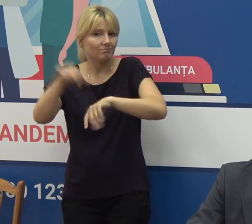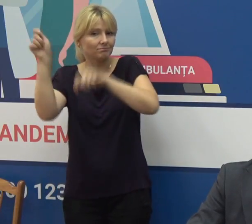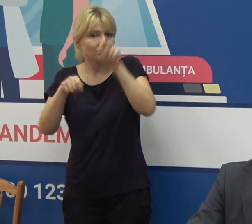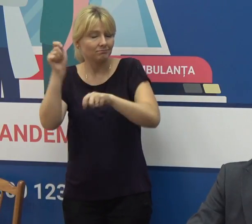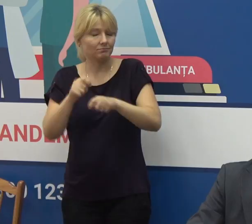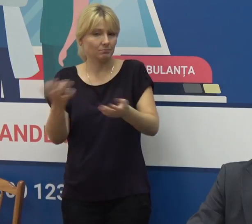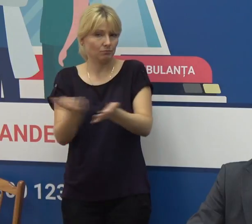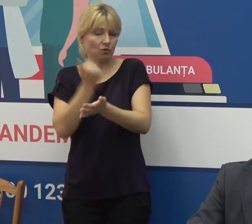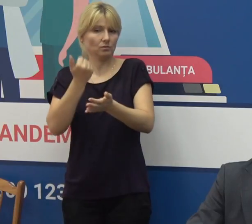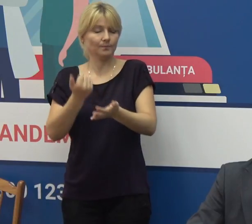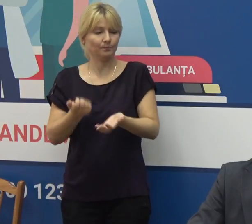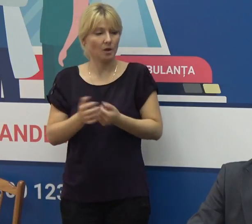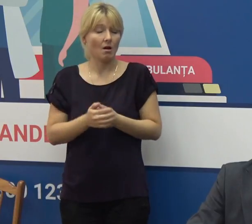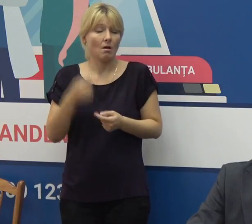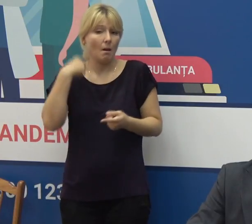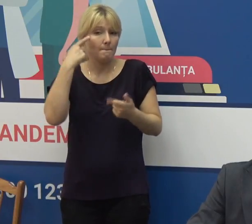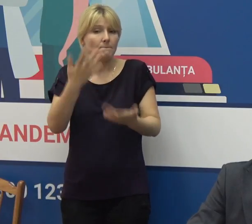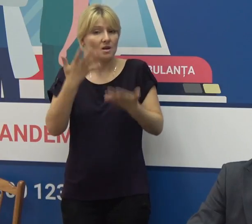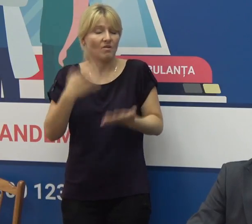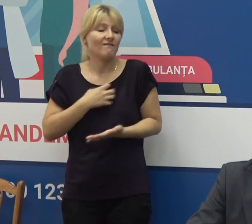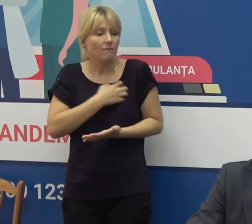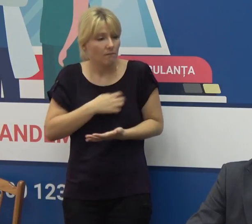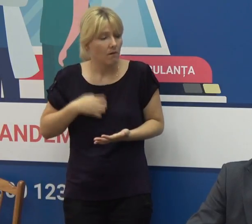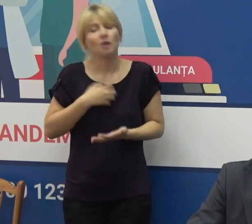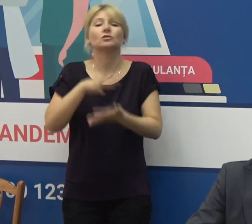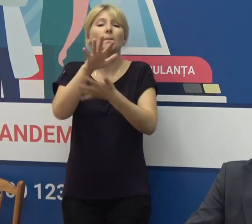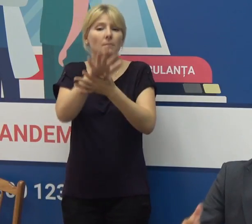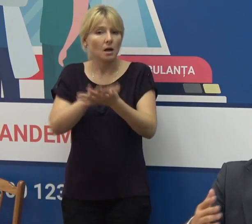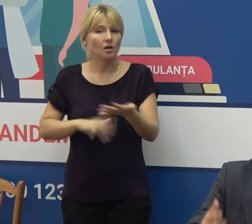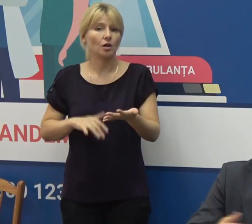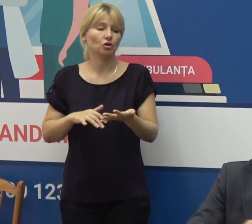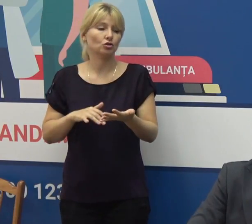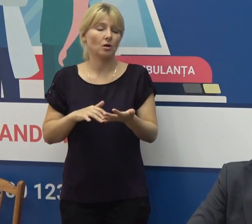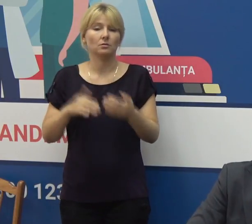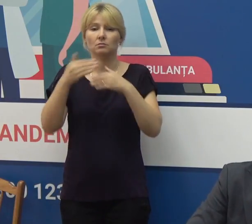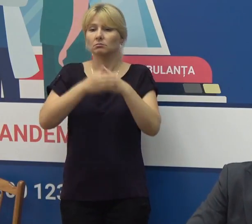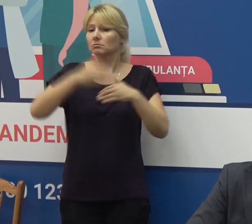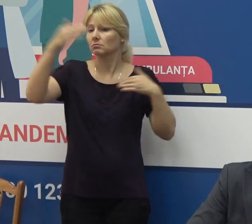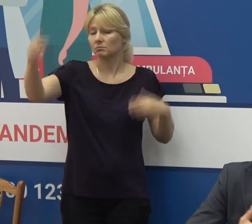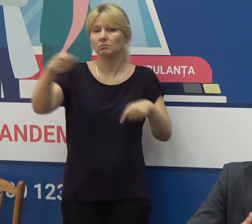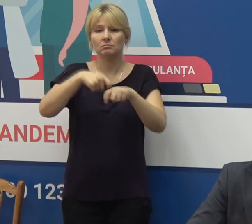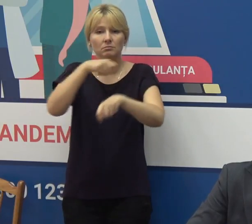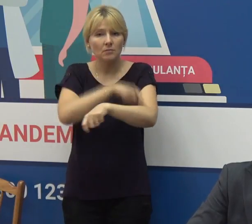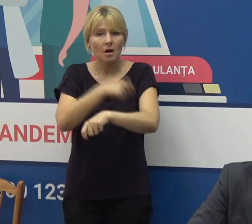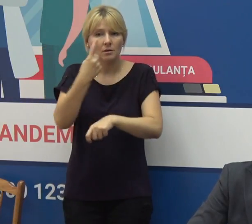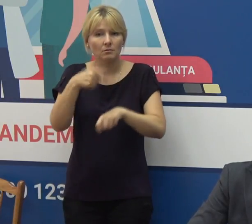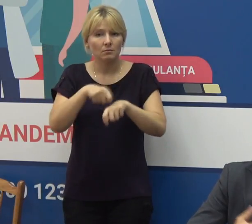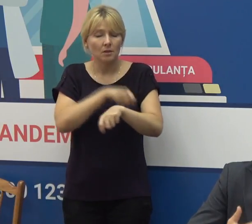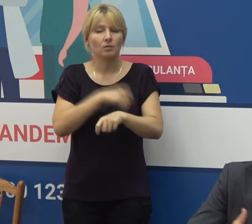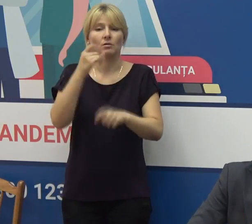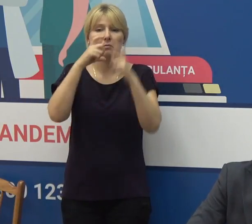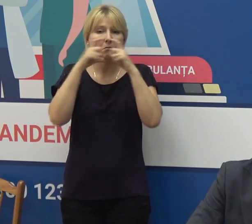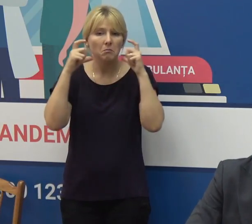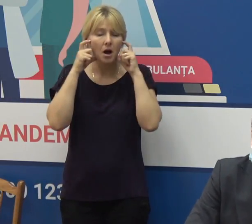desigur important sunt în continuare păstrarea celor măsuri foarte